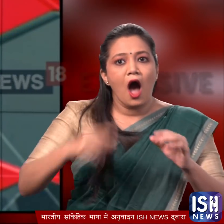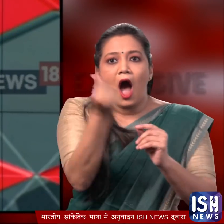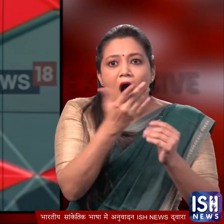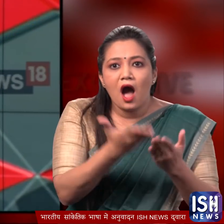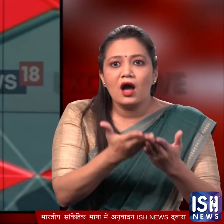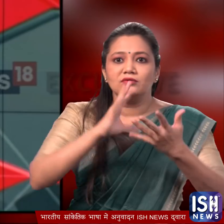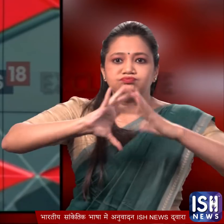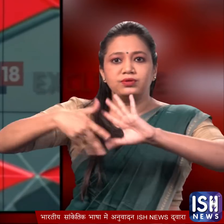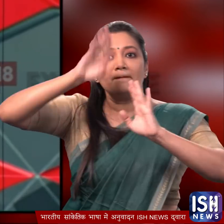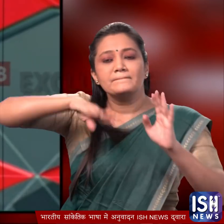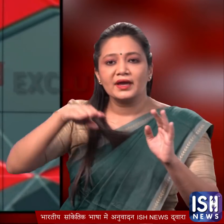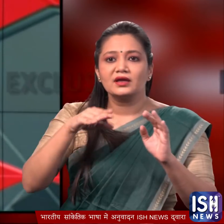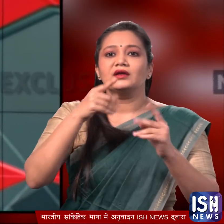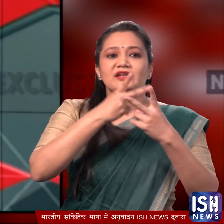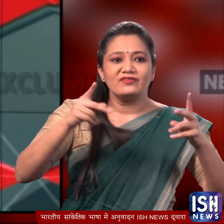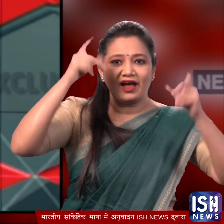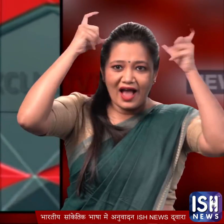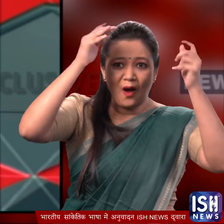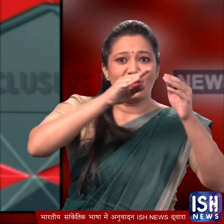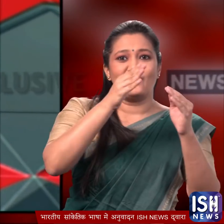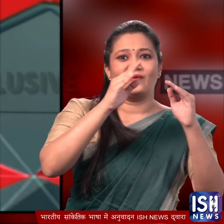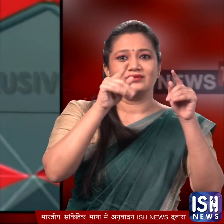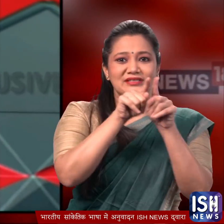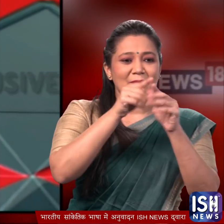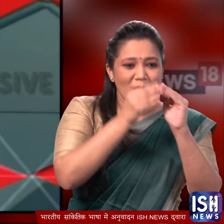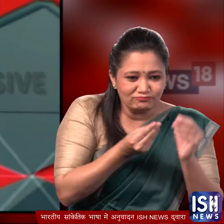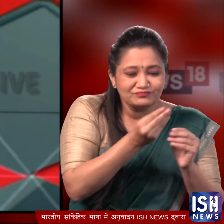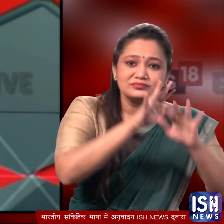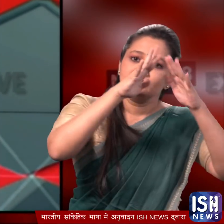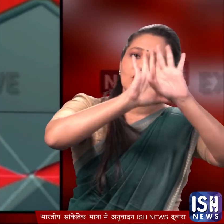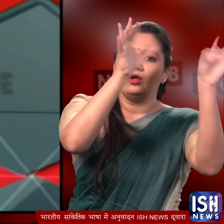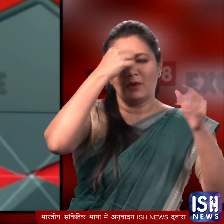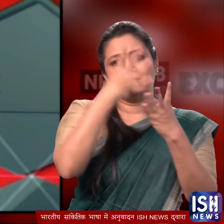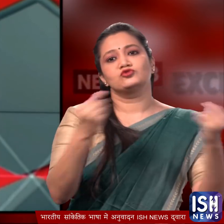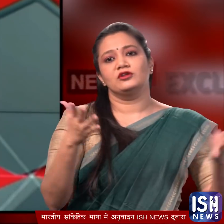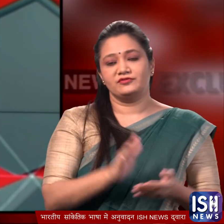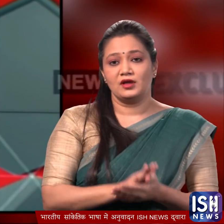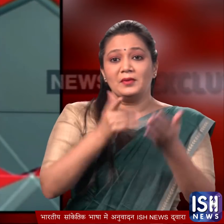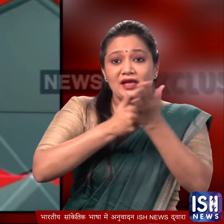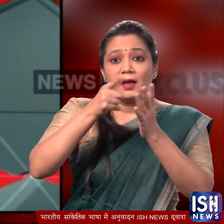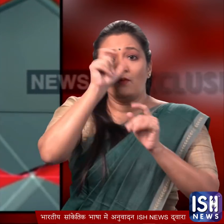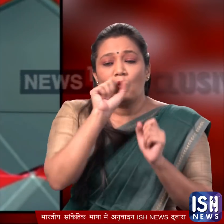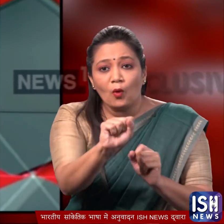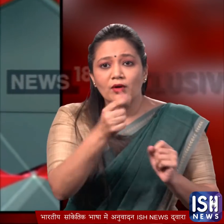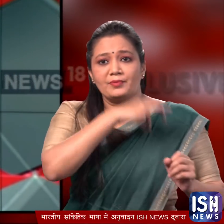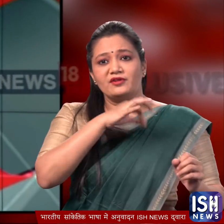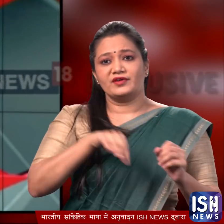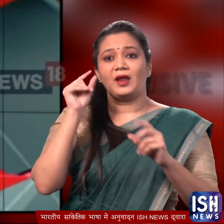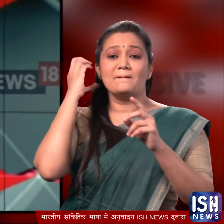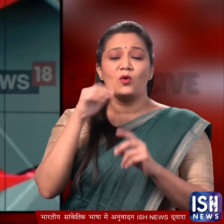के लिए अगर बिखने लगेगा तो गोशालाओं का आर्थिक संकट तो अपने आप खत्म हो जाएगा इस प्राकृतिक पेंट के जरिए किसानों के आमदनी बढ़ानी के प्रधान